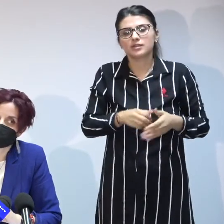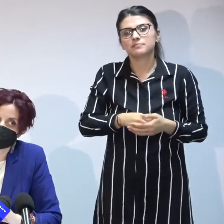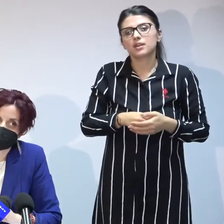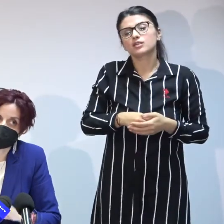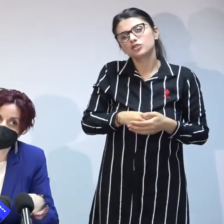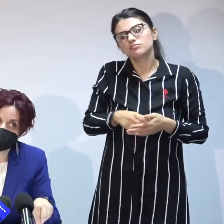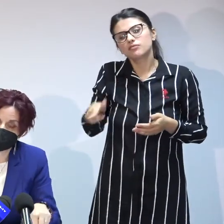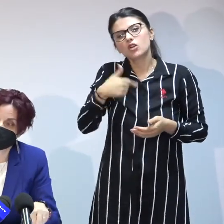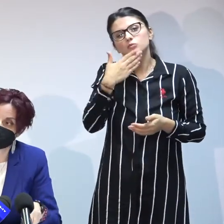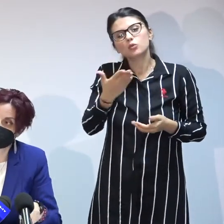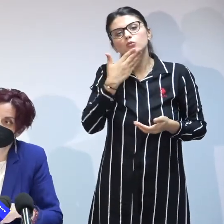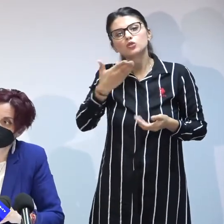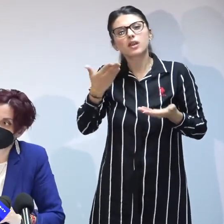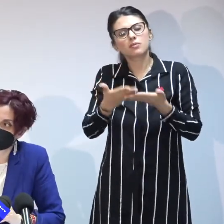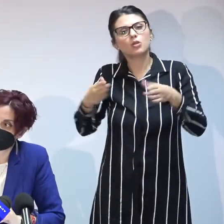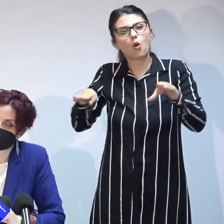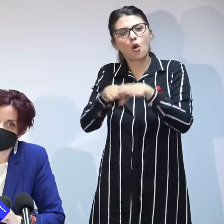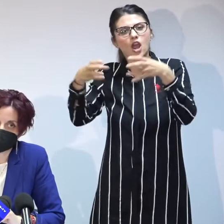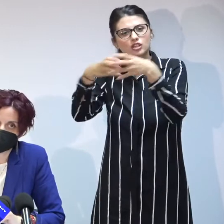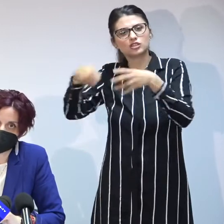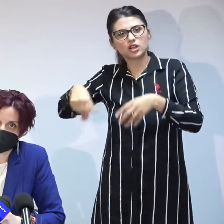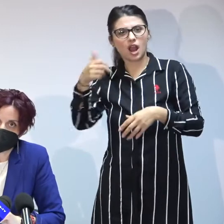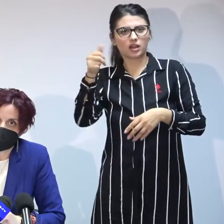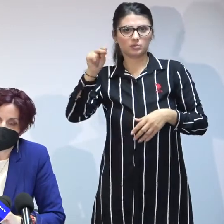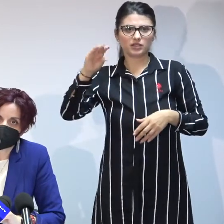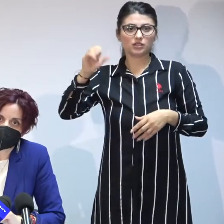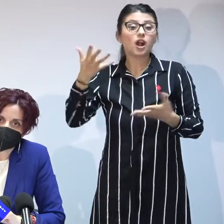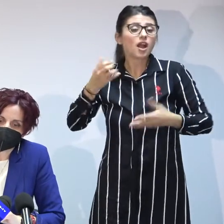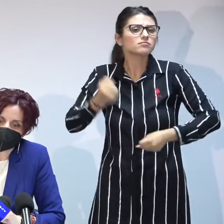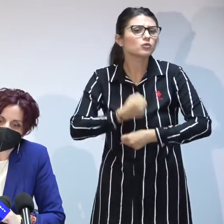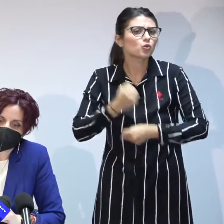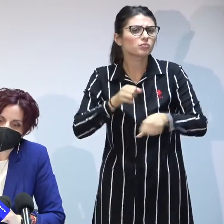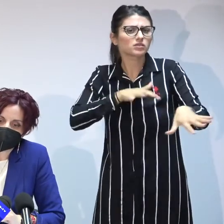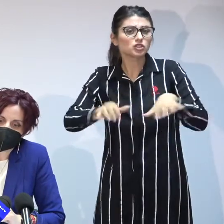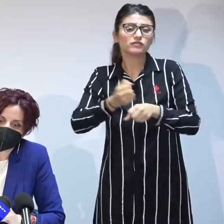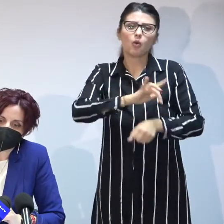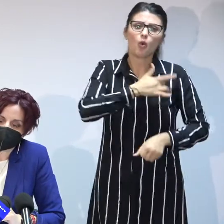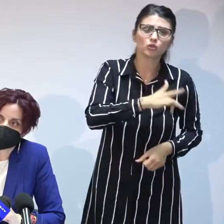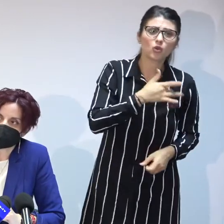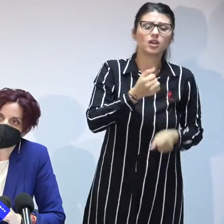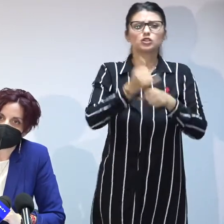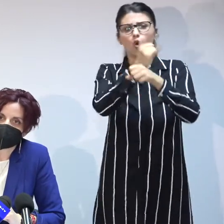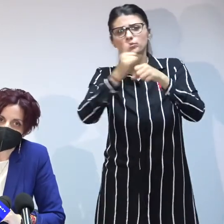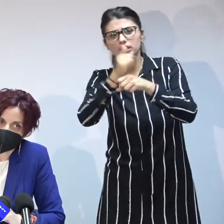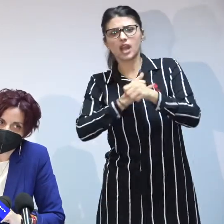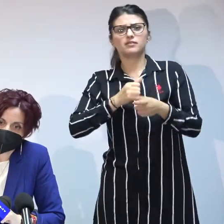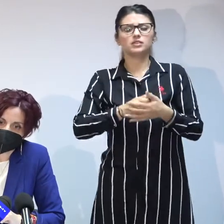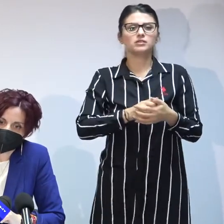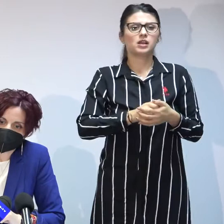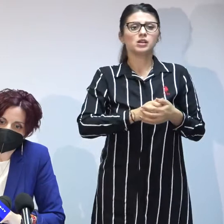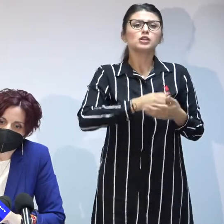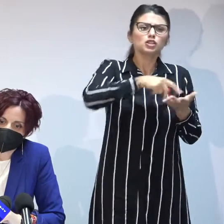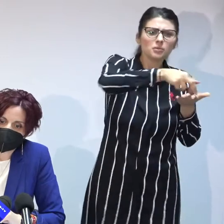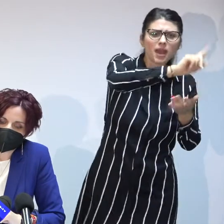colegilor mei de aici din direcția de protecție a copilului asupra cărora a fost o presiune uriașă